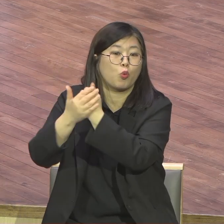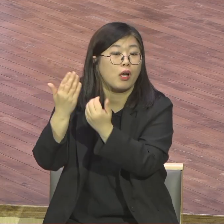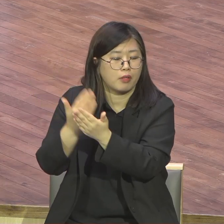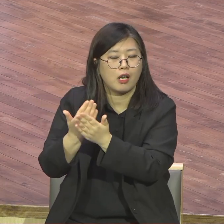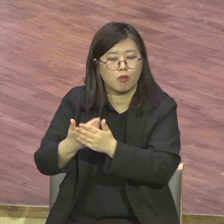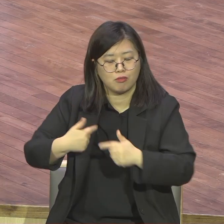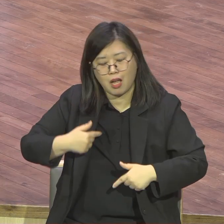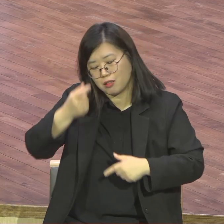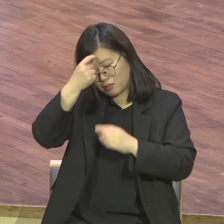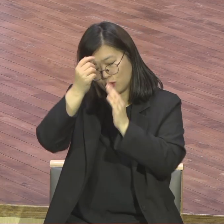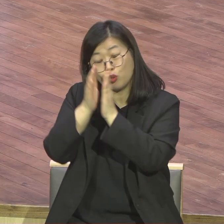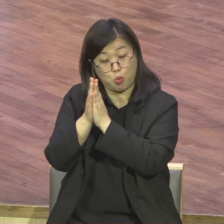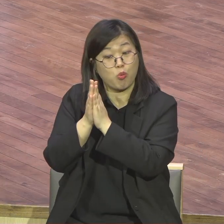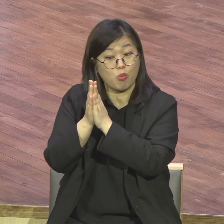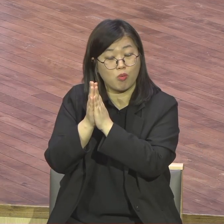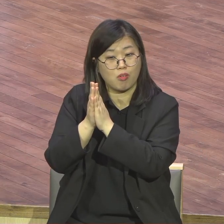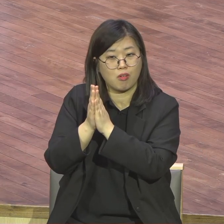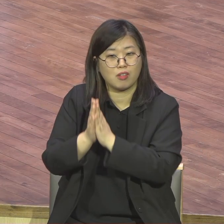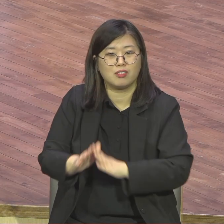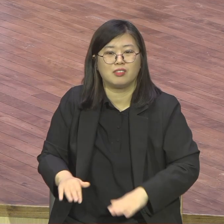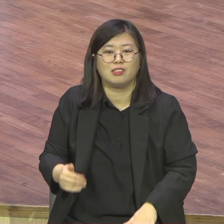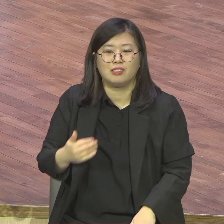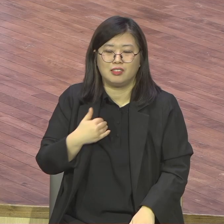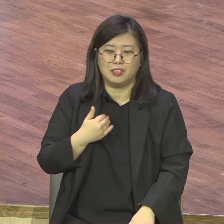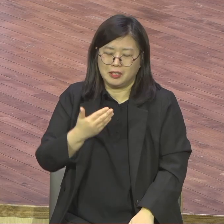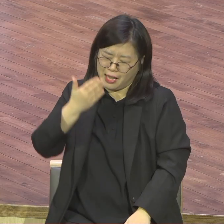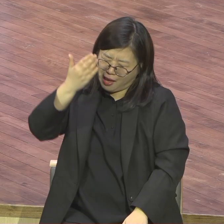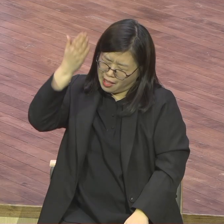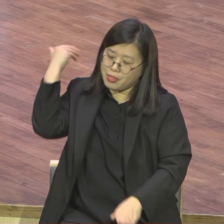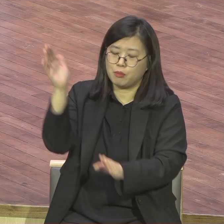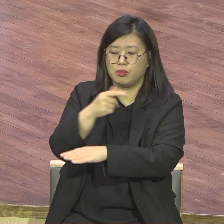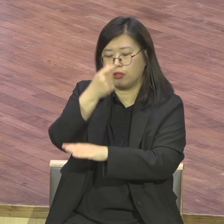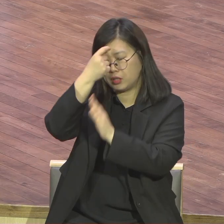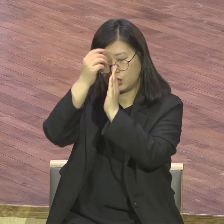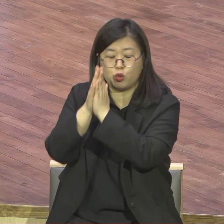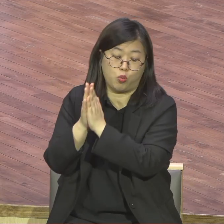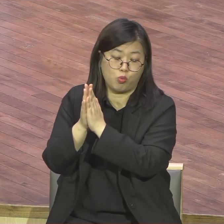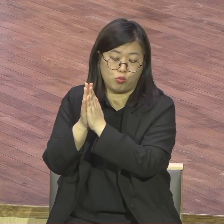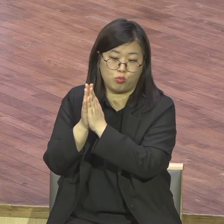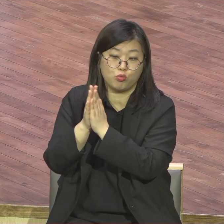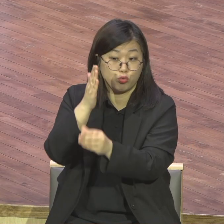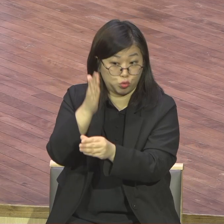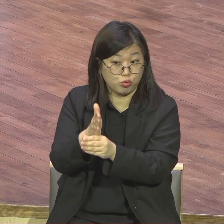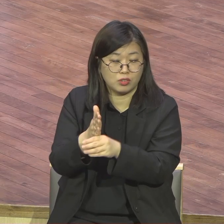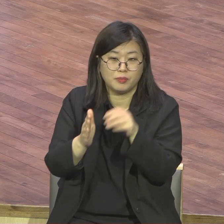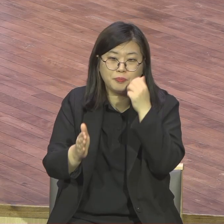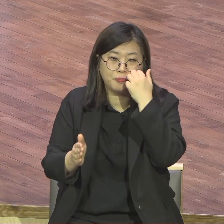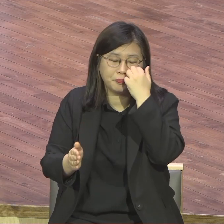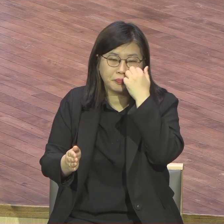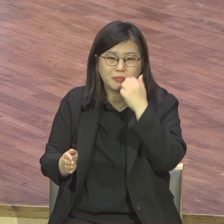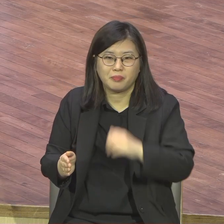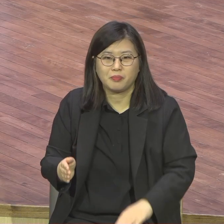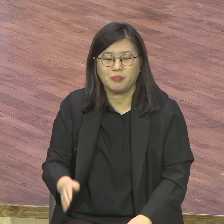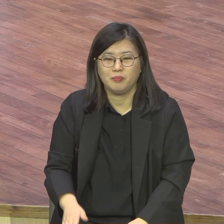근데 기도를 그렇게 한지 오래됐습니다 저는 건축할 때부터 지금까지 하루도 안 빠지고